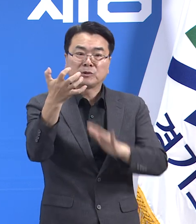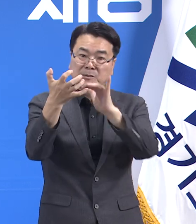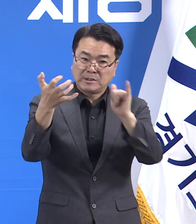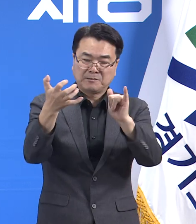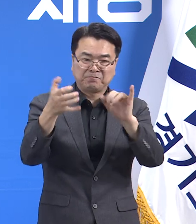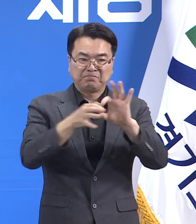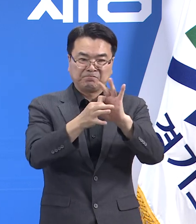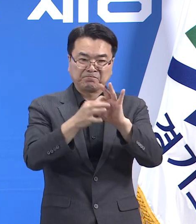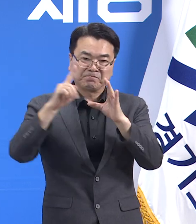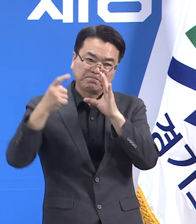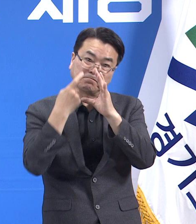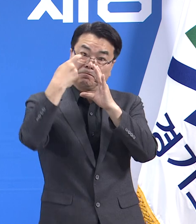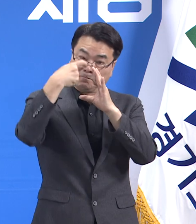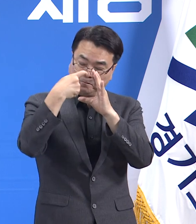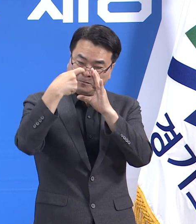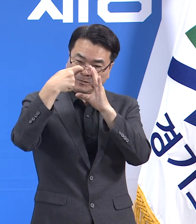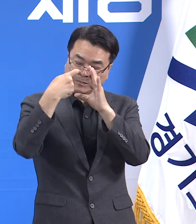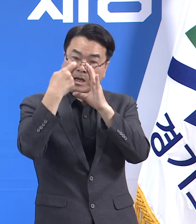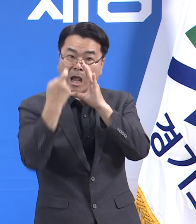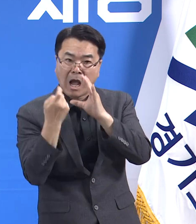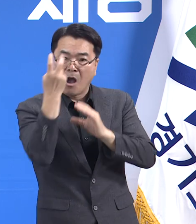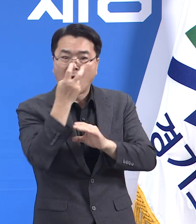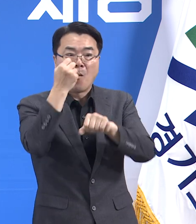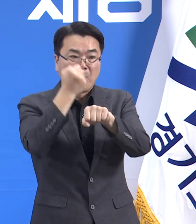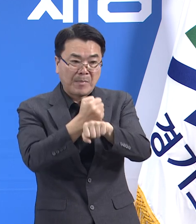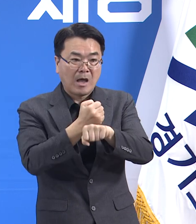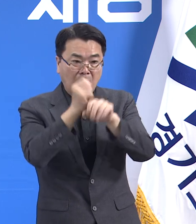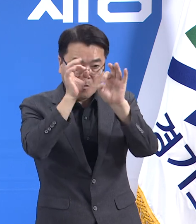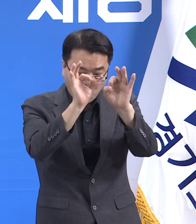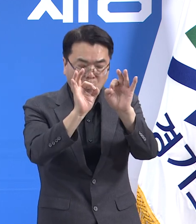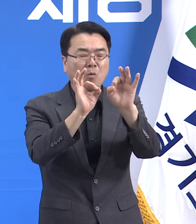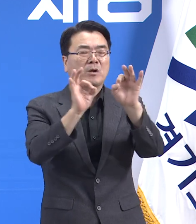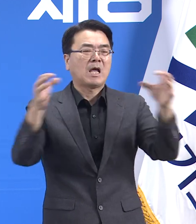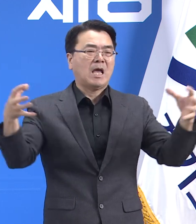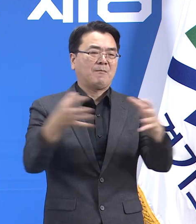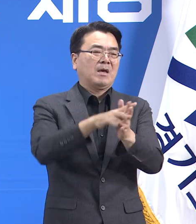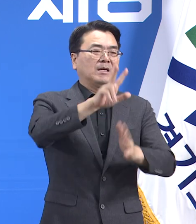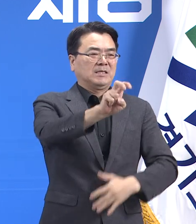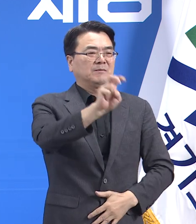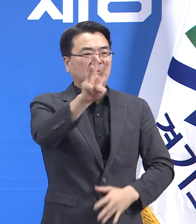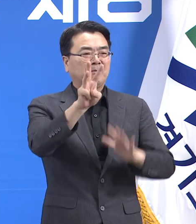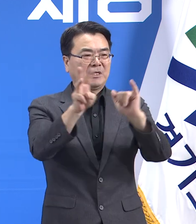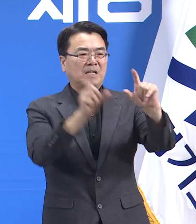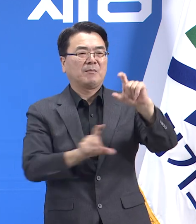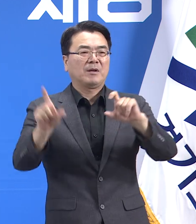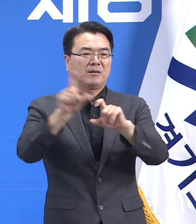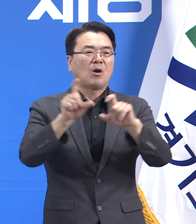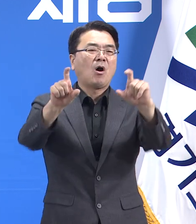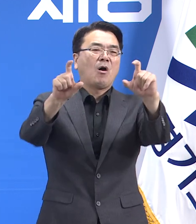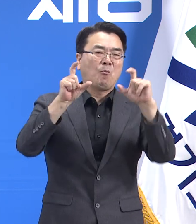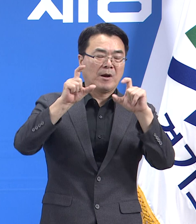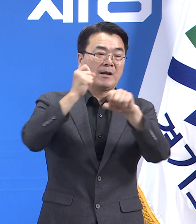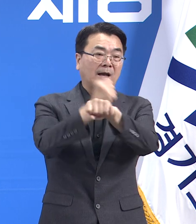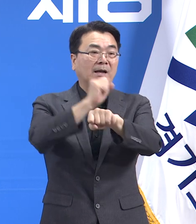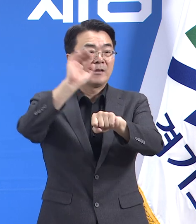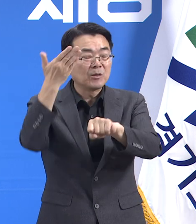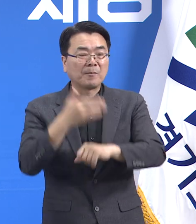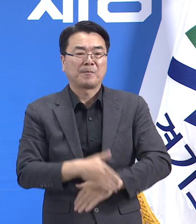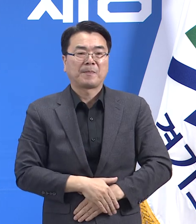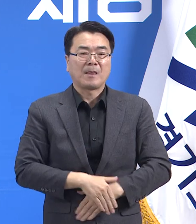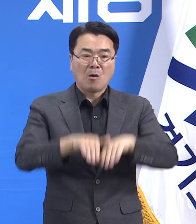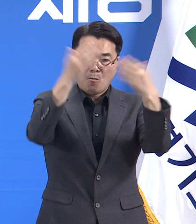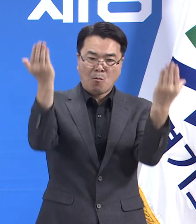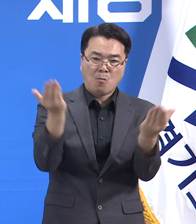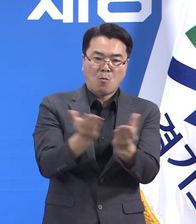대상으로 전수검사를 진행했습니다. 2일까지 13명이 추가로 확진 판정을 받으면서 3일 0시 기준 총